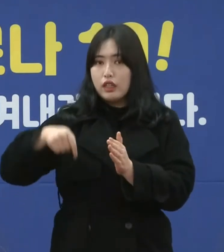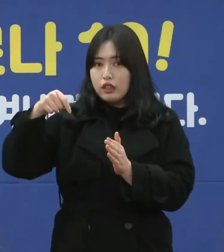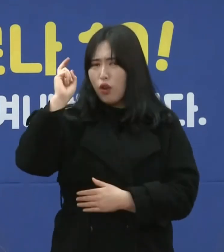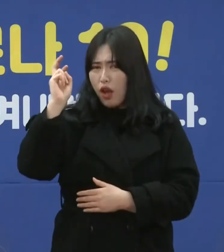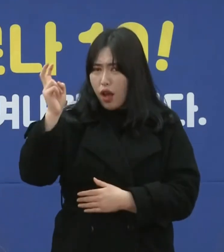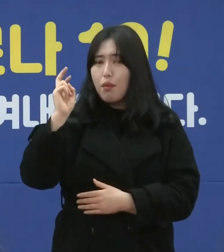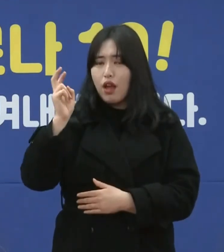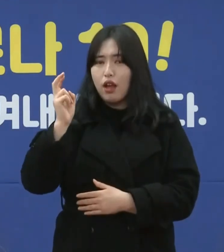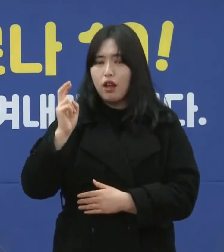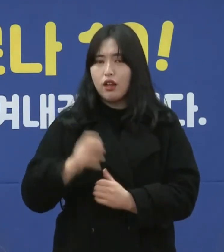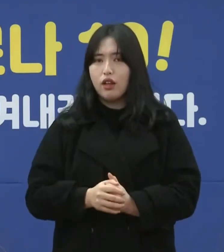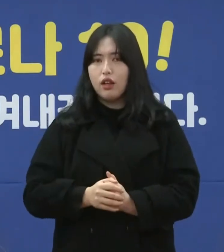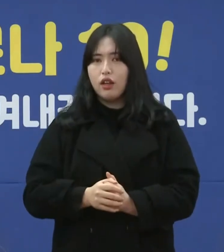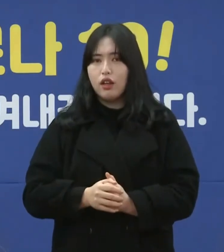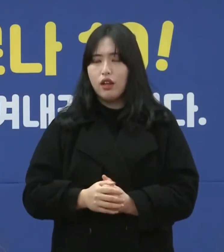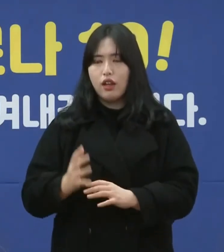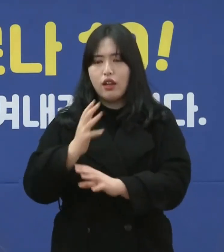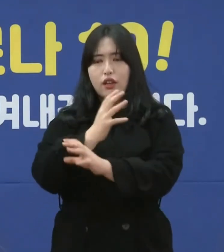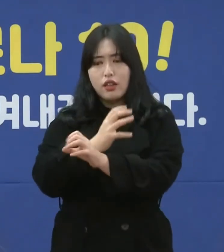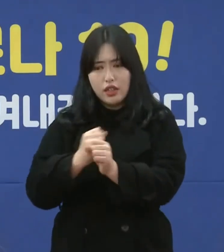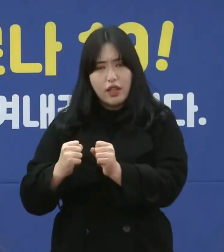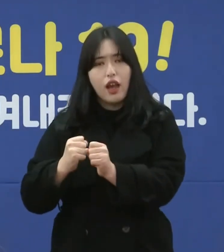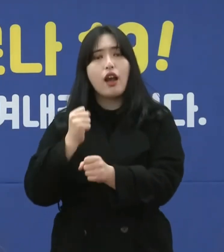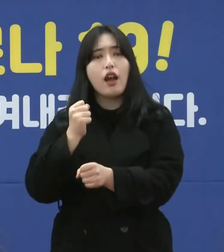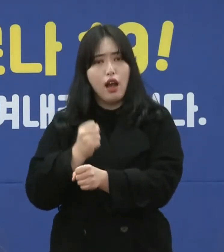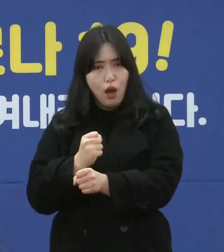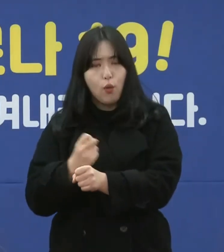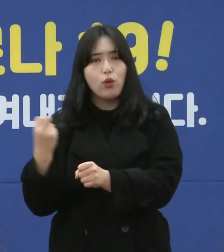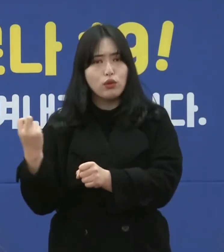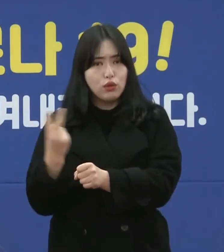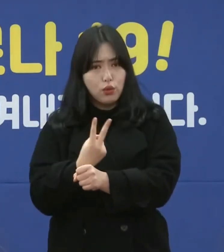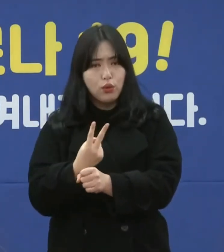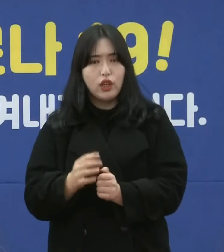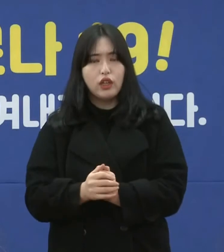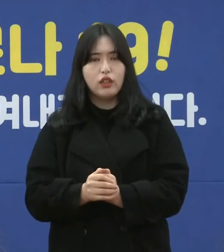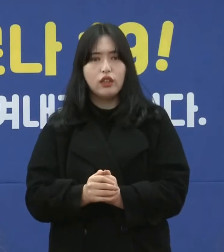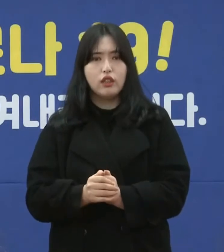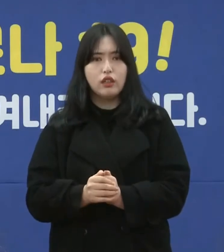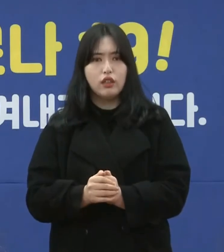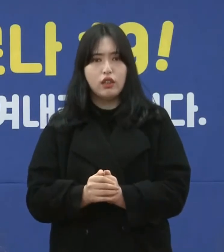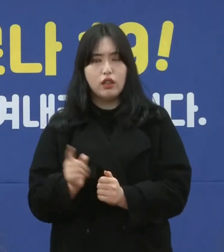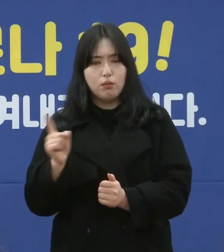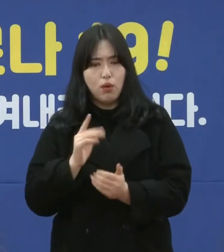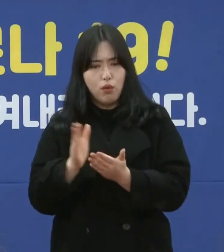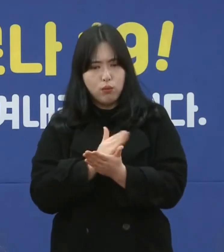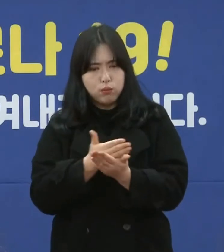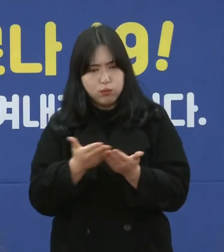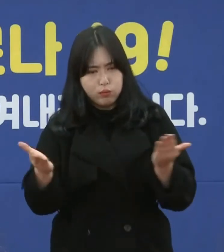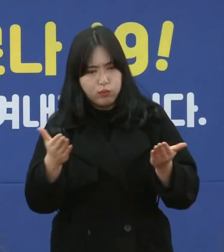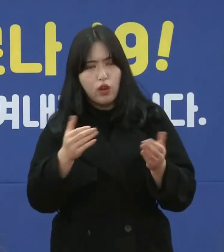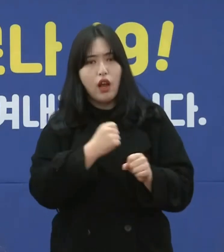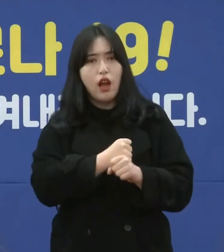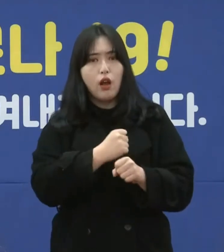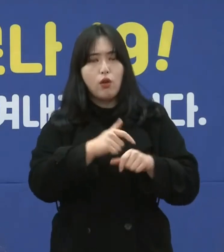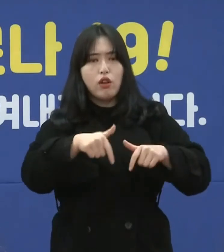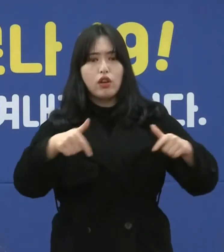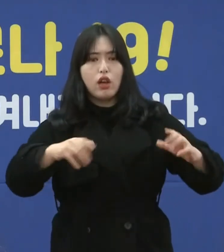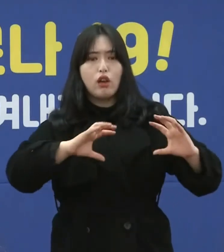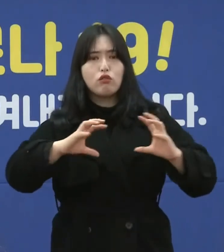계약을 맺고 또 이렇게 배정받고 이렇게 또 각